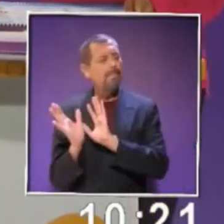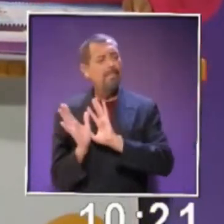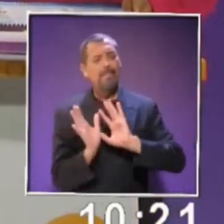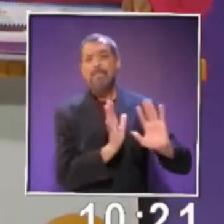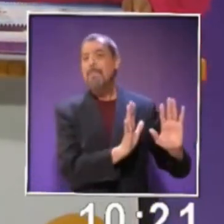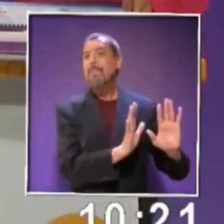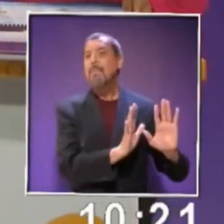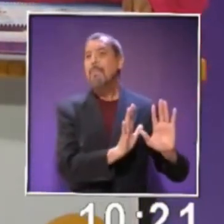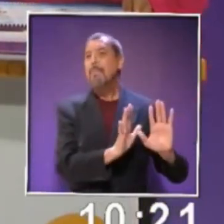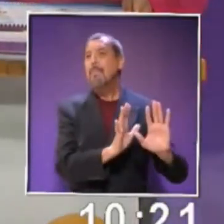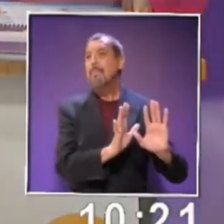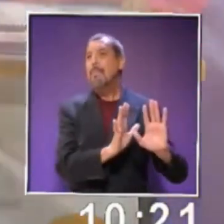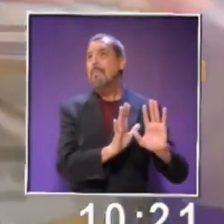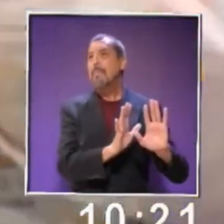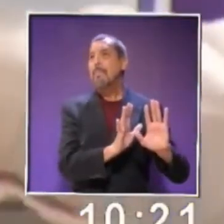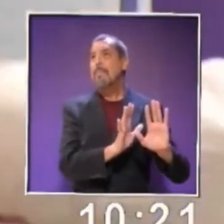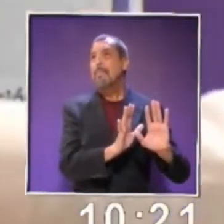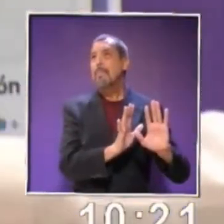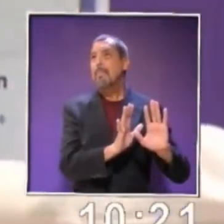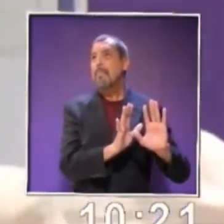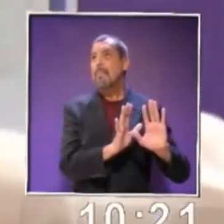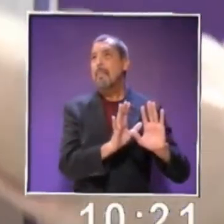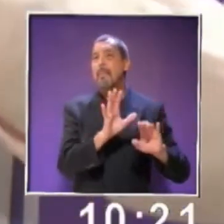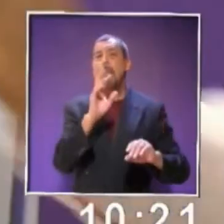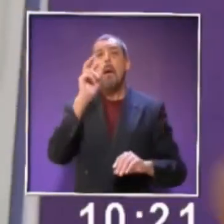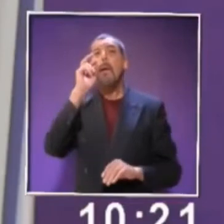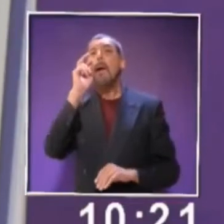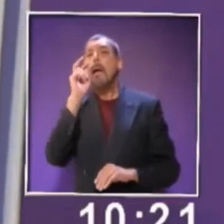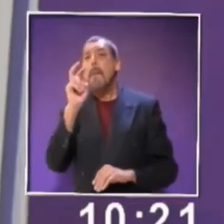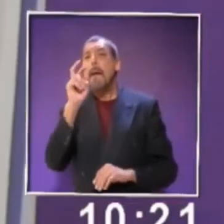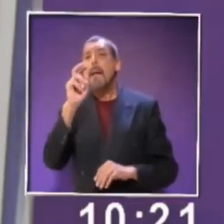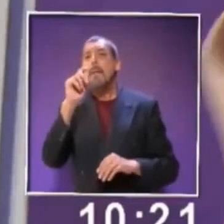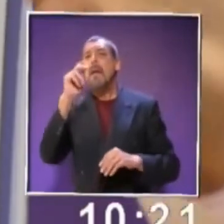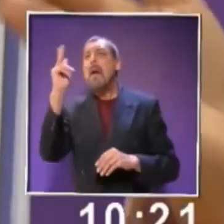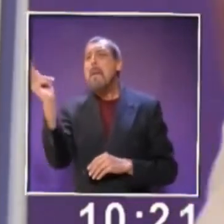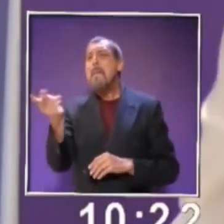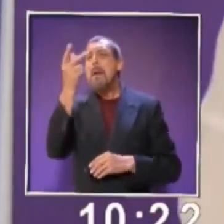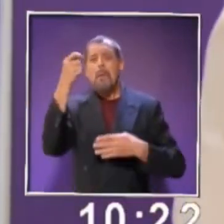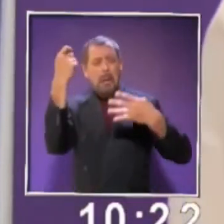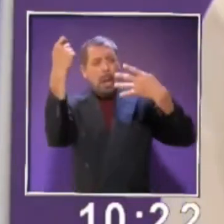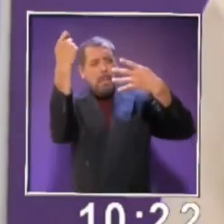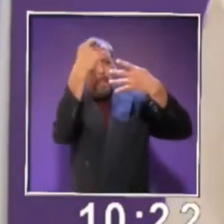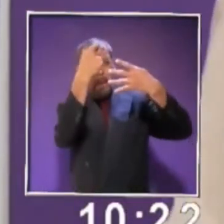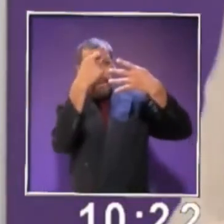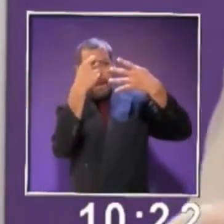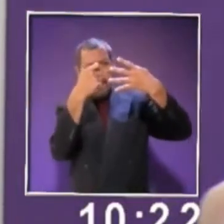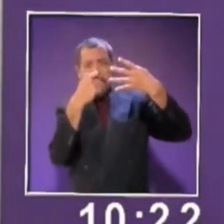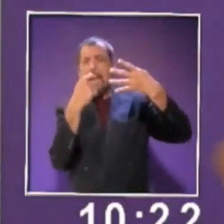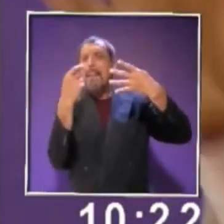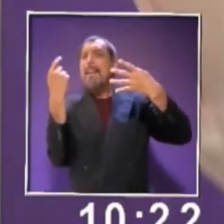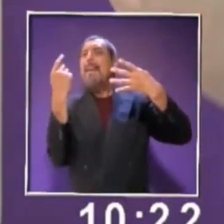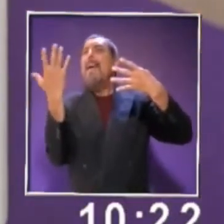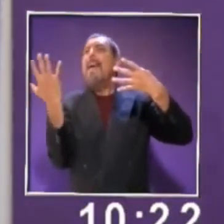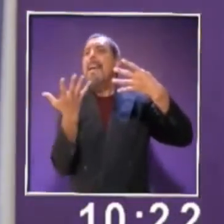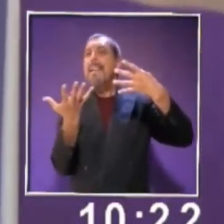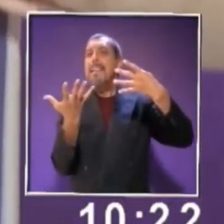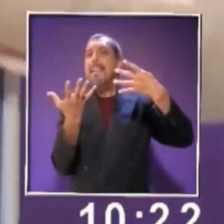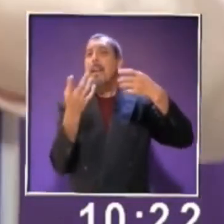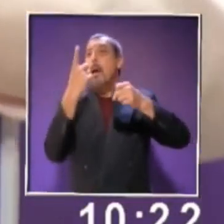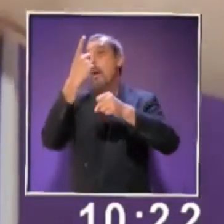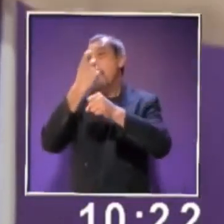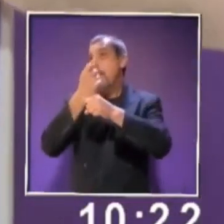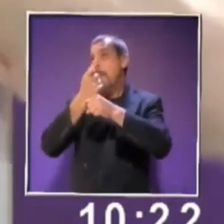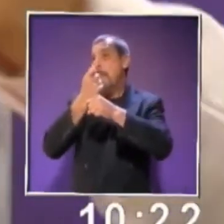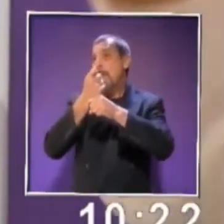rescatar estas preguntas. ¿Qué podemos hacer, mami, papi? Bueno, tener